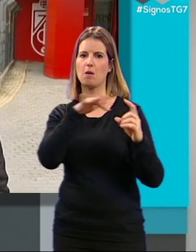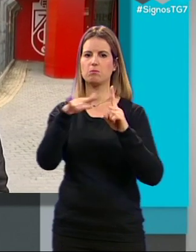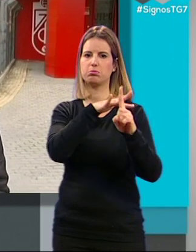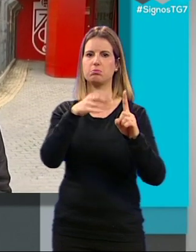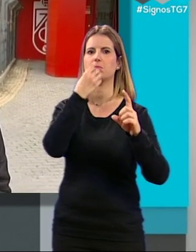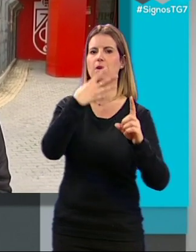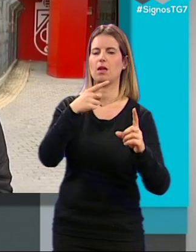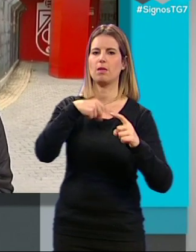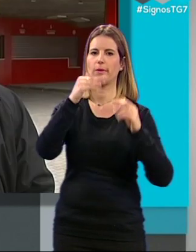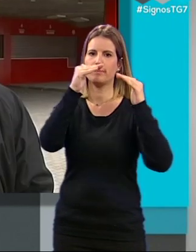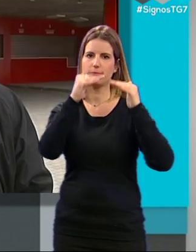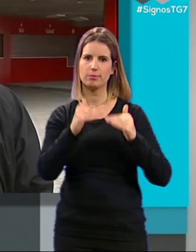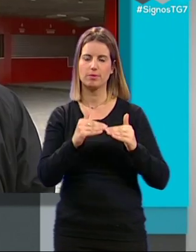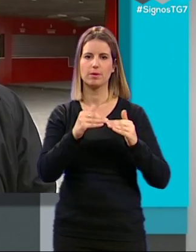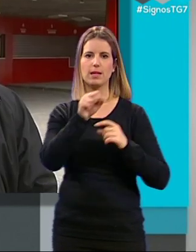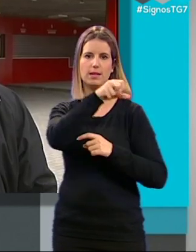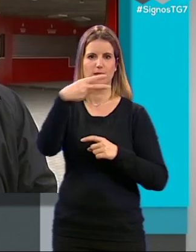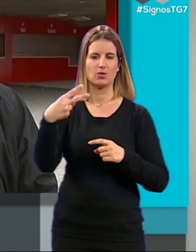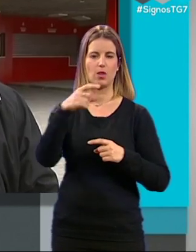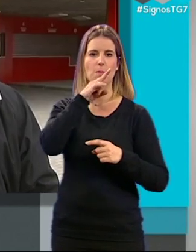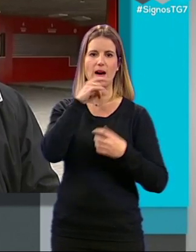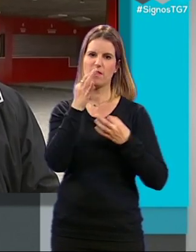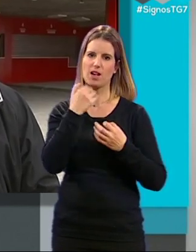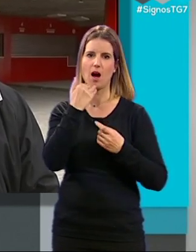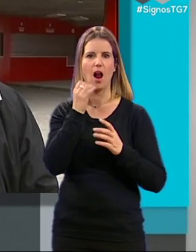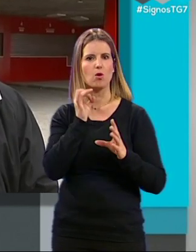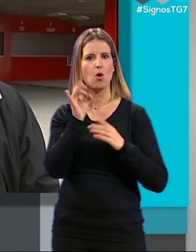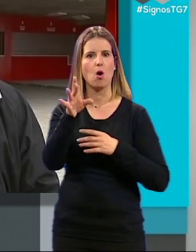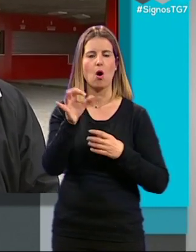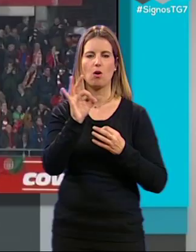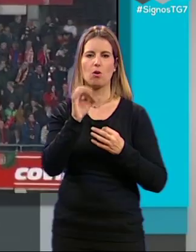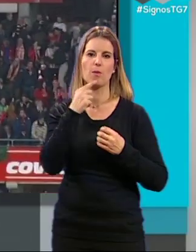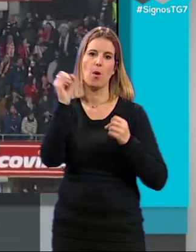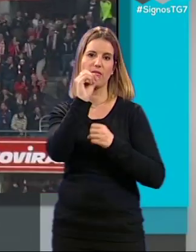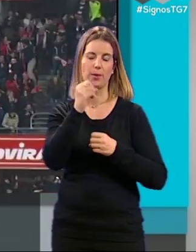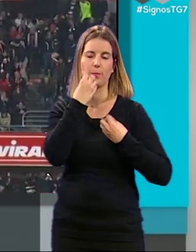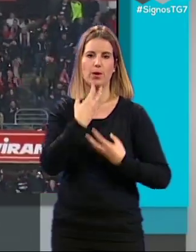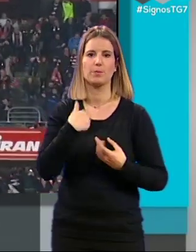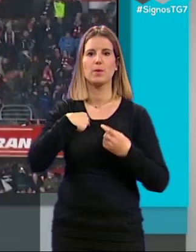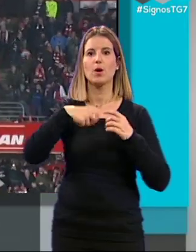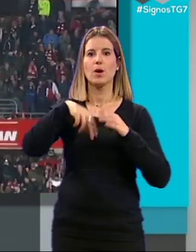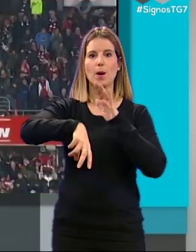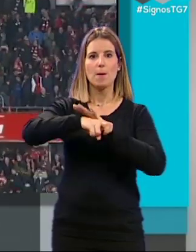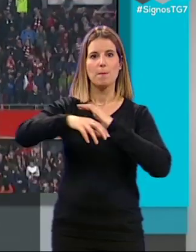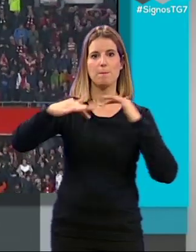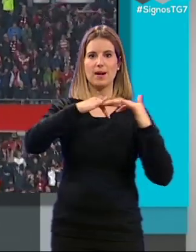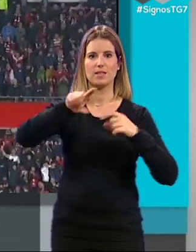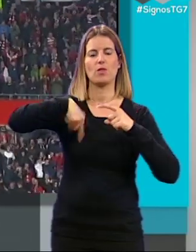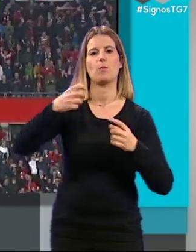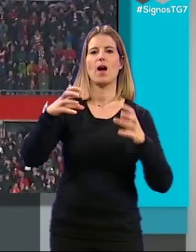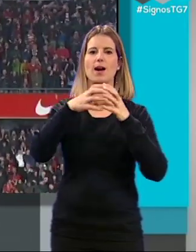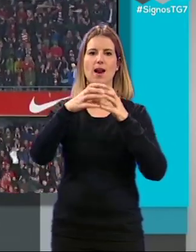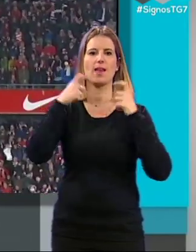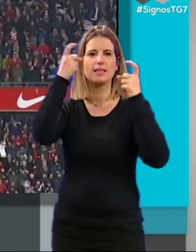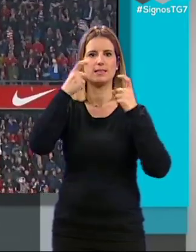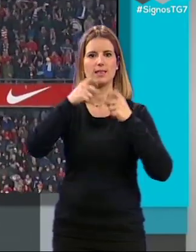empezó a bajar un poco Mal resultado teníamos que remeter algún gol o haber dejado la puerta a cero pero bueno El partido de vuelta donde el Granada buscará la remontada